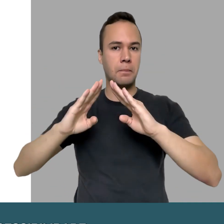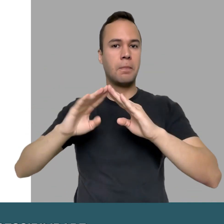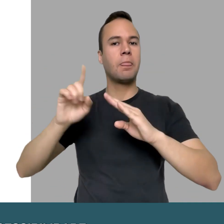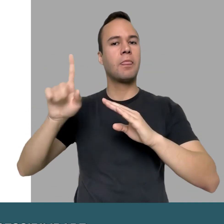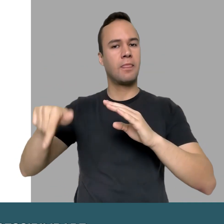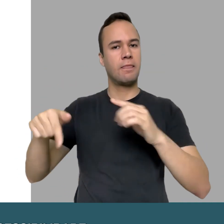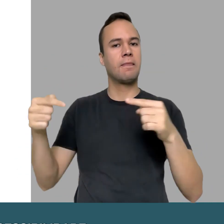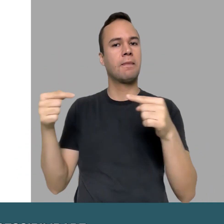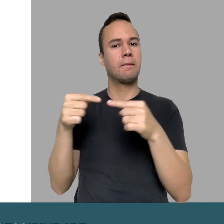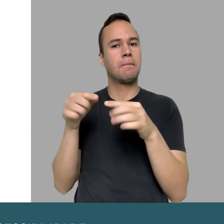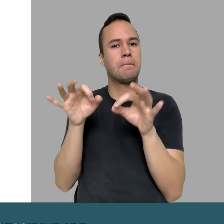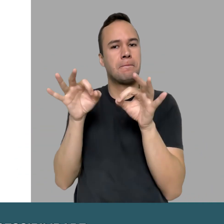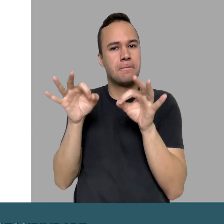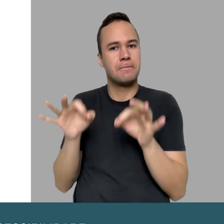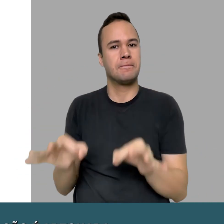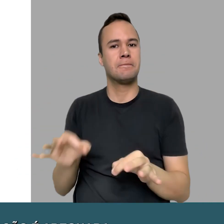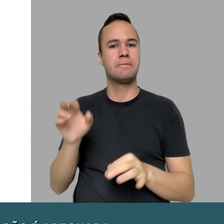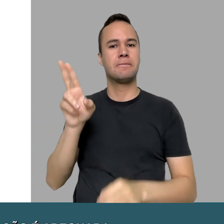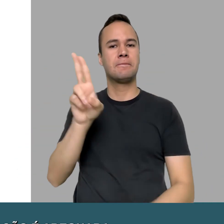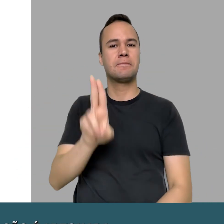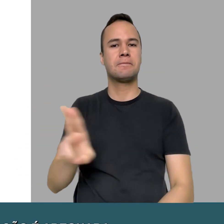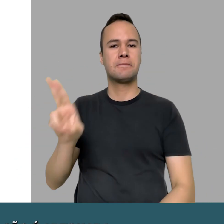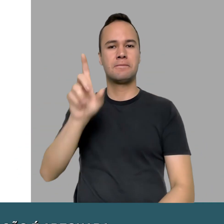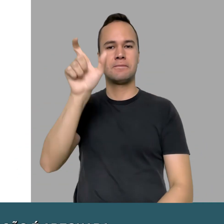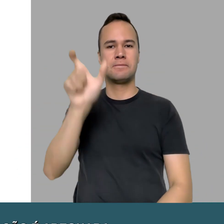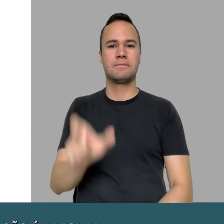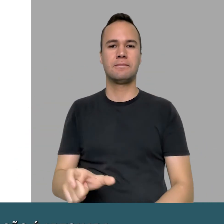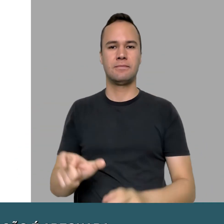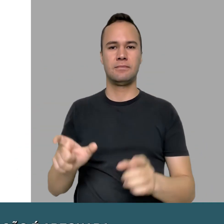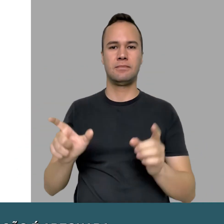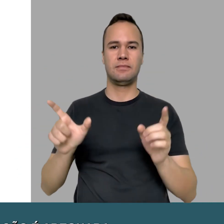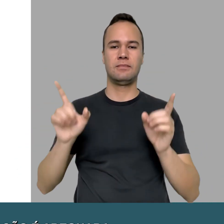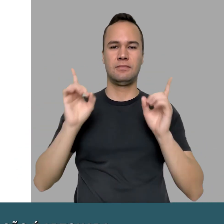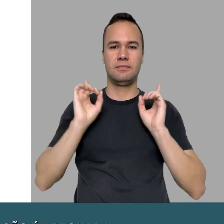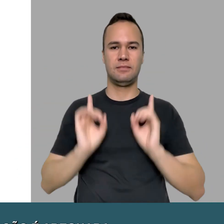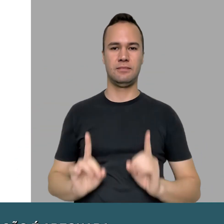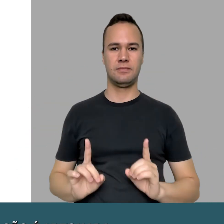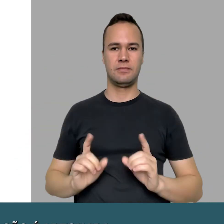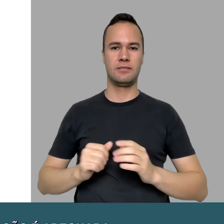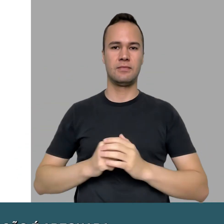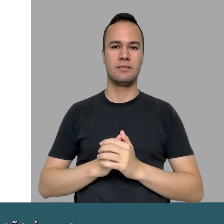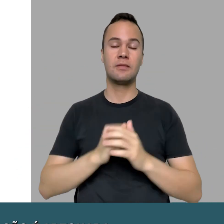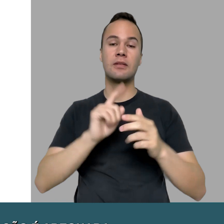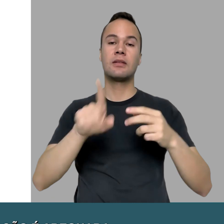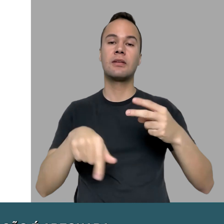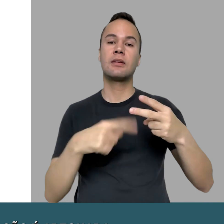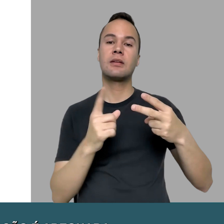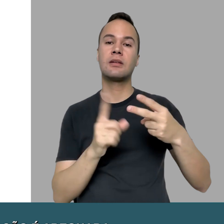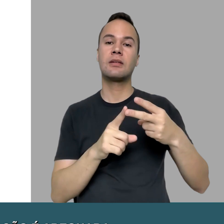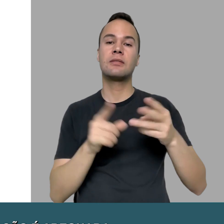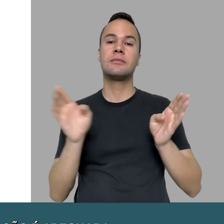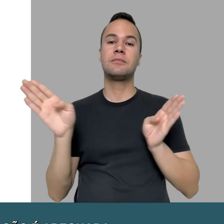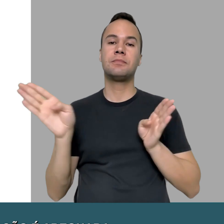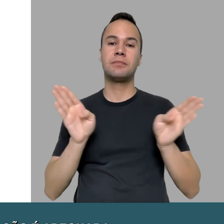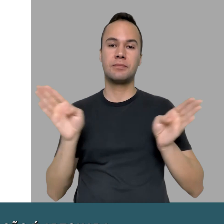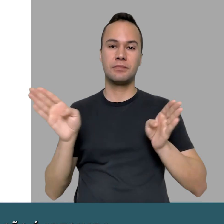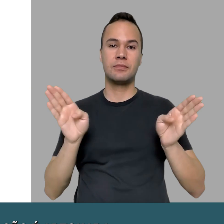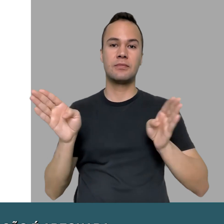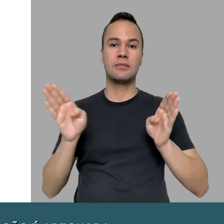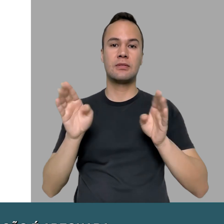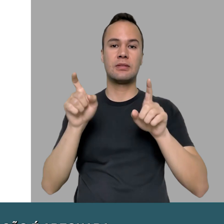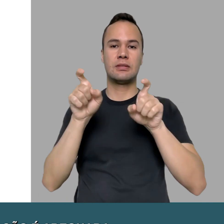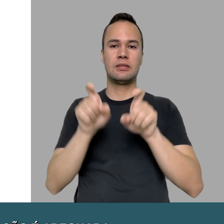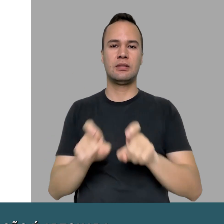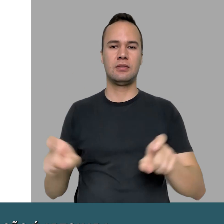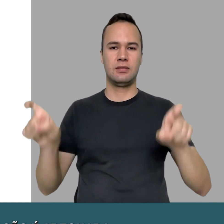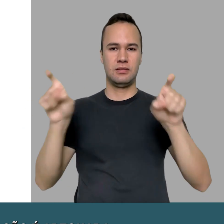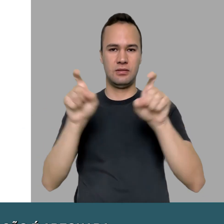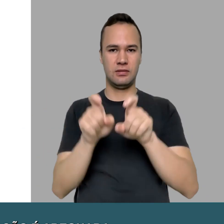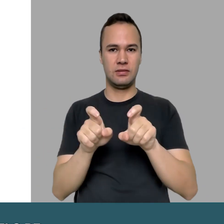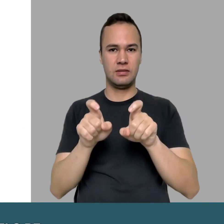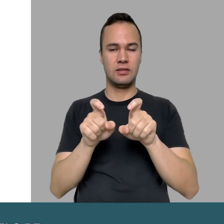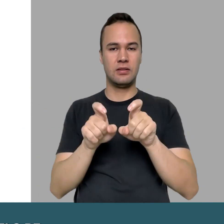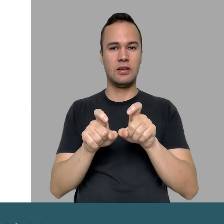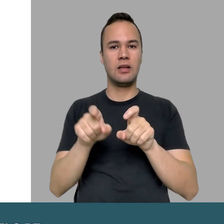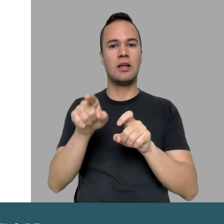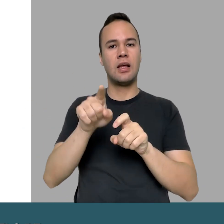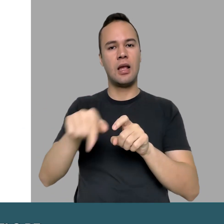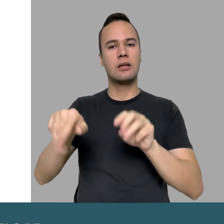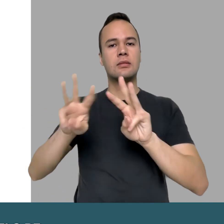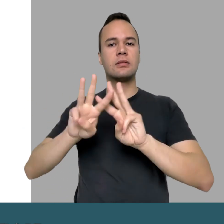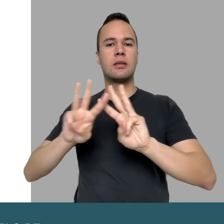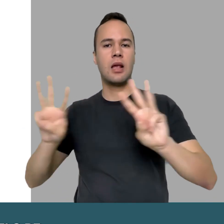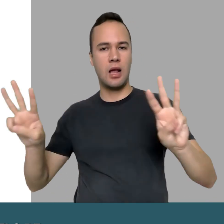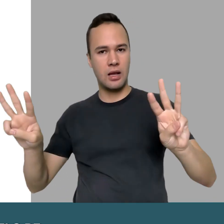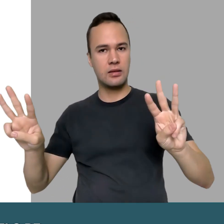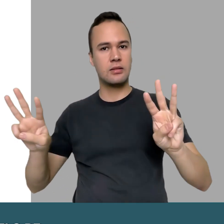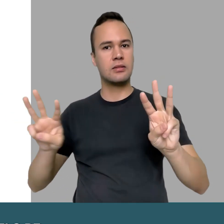arquitetônica indica que uma edificação é adequada para o uso de pessoas com deficiência. E o